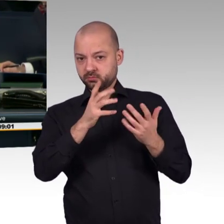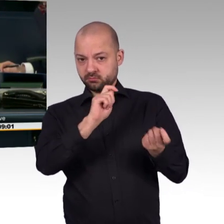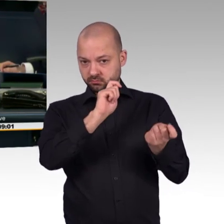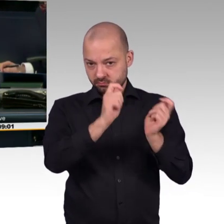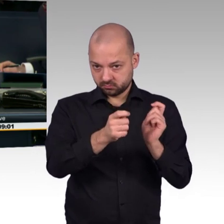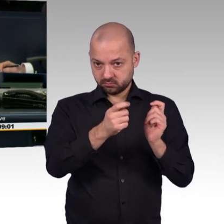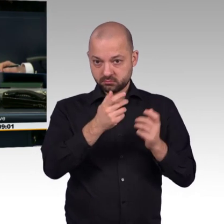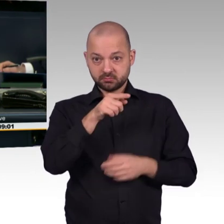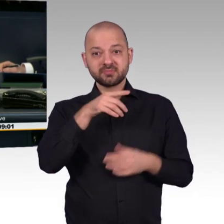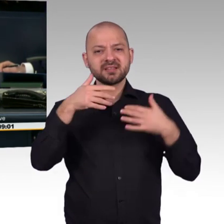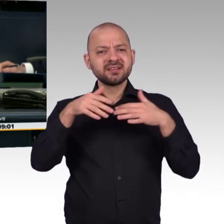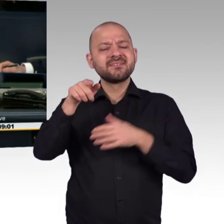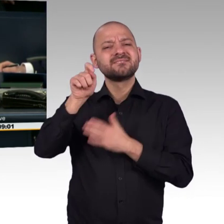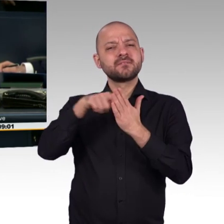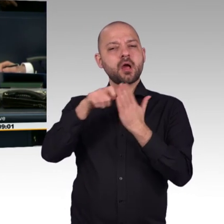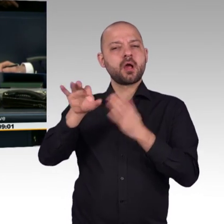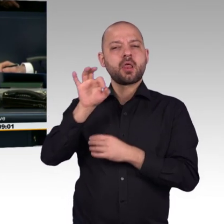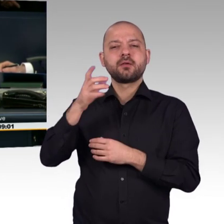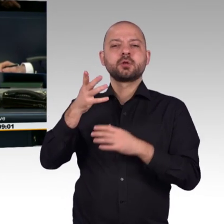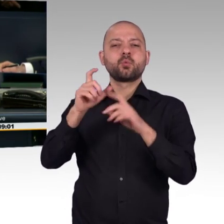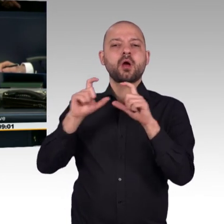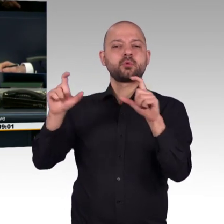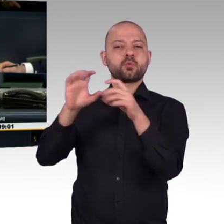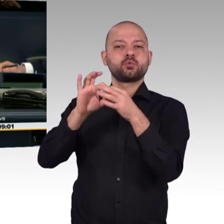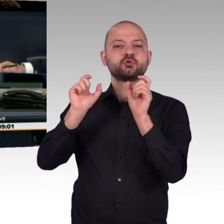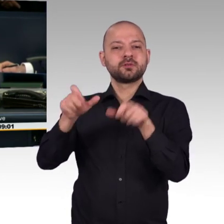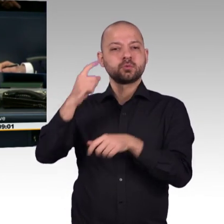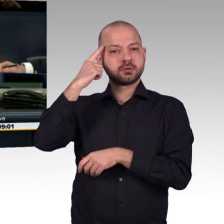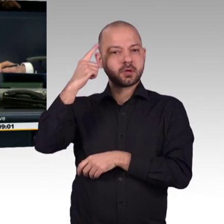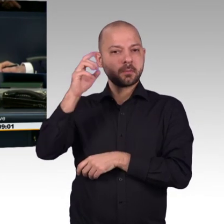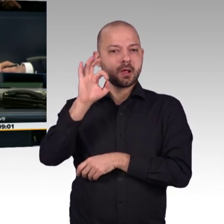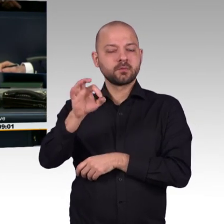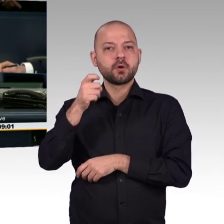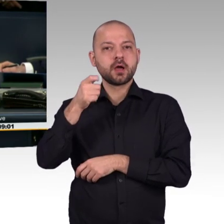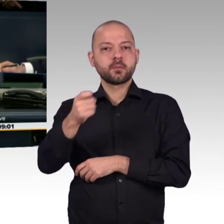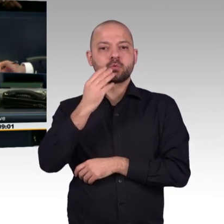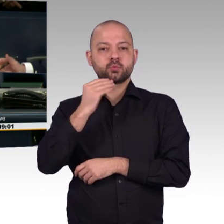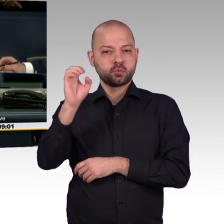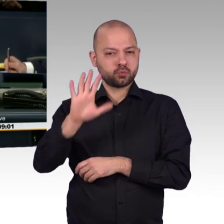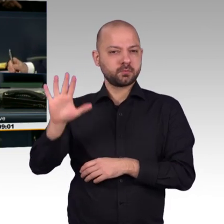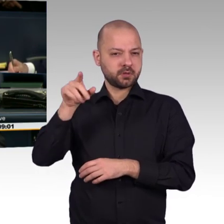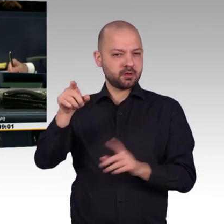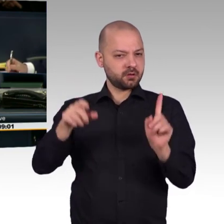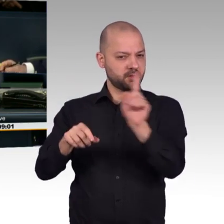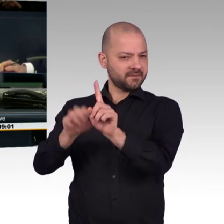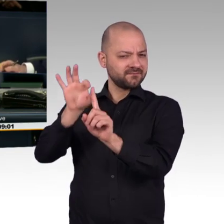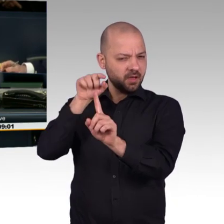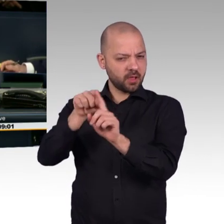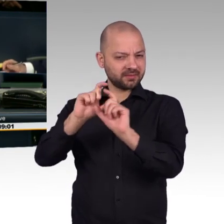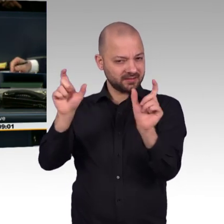Anträgen zum Wolfsmanagement und Monitoring bei einer unveränderten Debattenzeit von 38 Minuten beraten werden. Ebenso soll